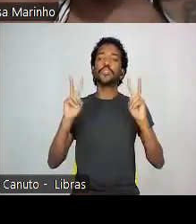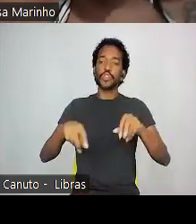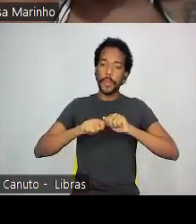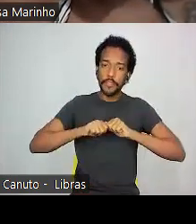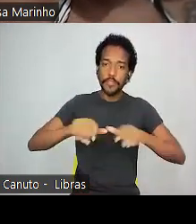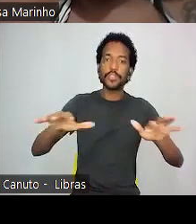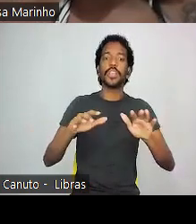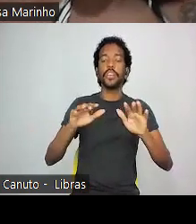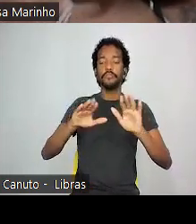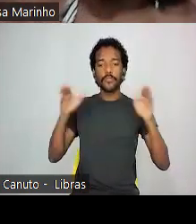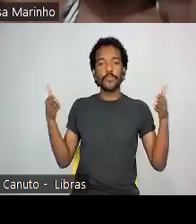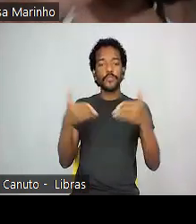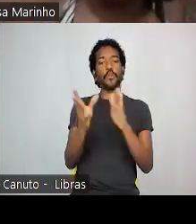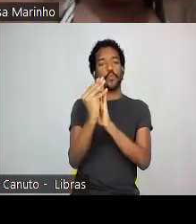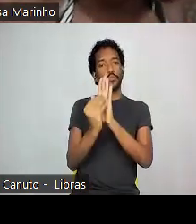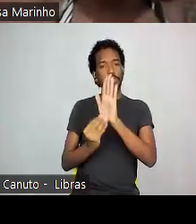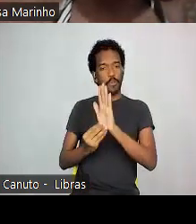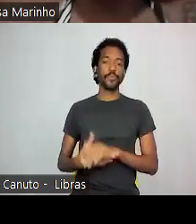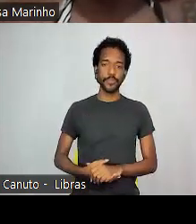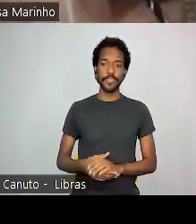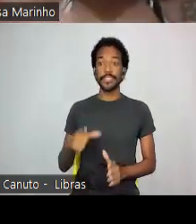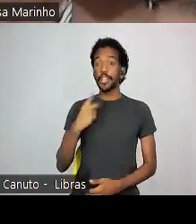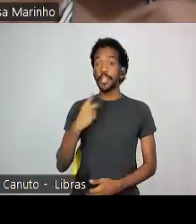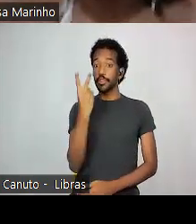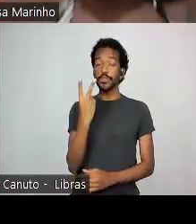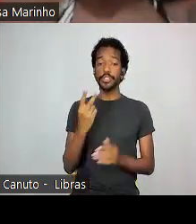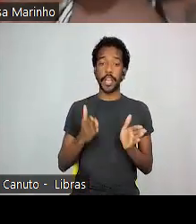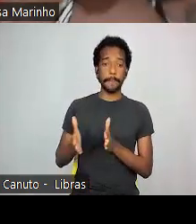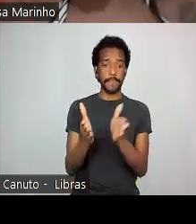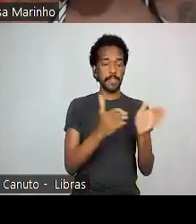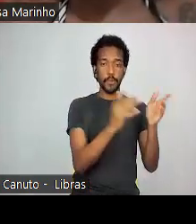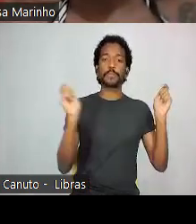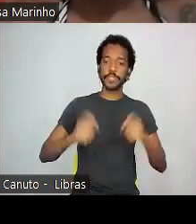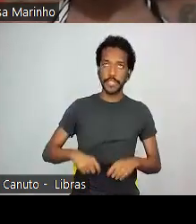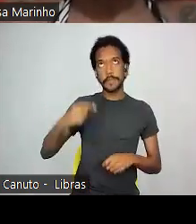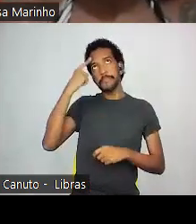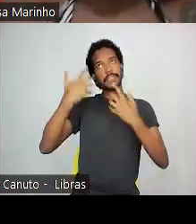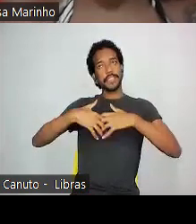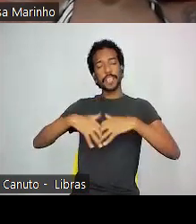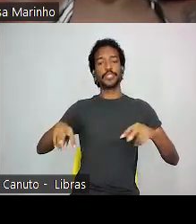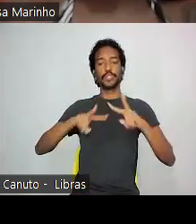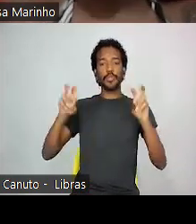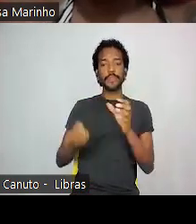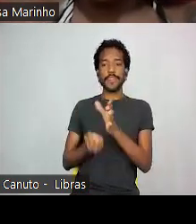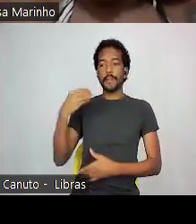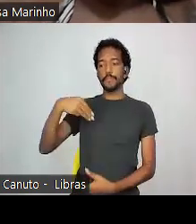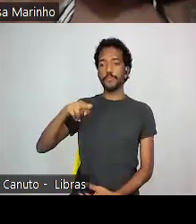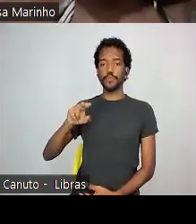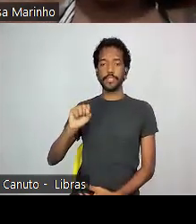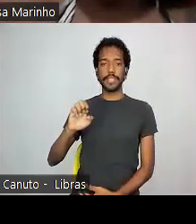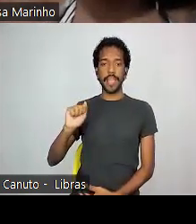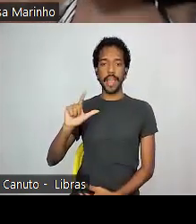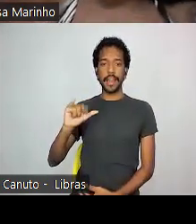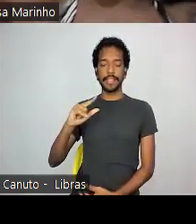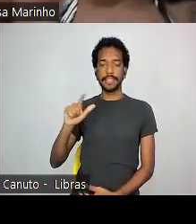conteúdo. São dois caminhos possíveis para pensar esse ciclo da musealização. Então, eu tenho uma intenção, a